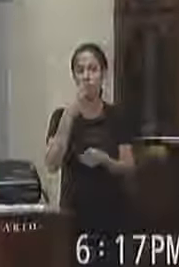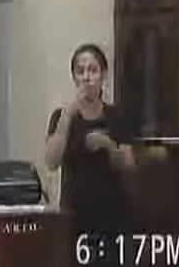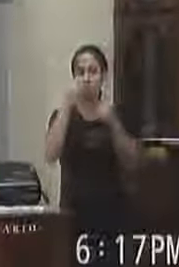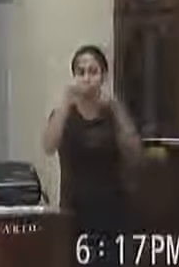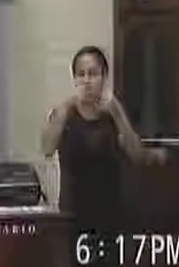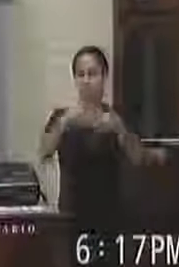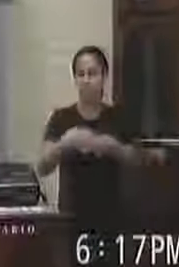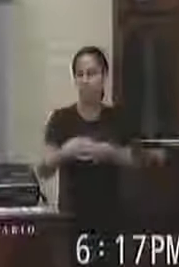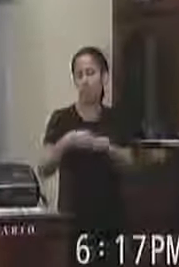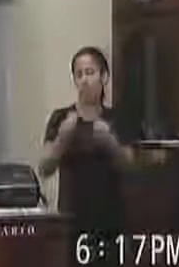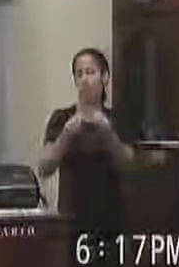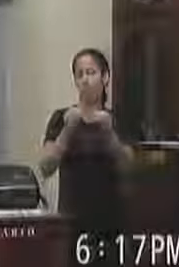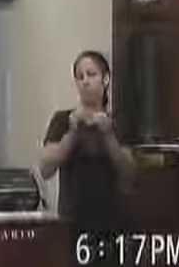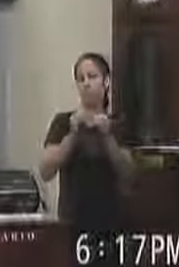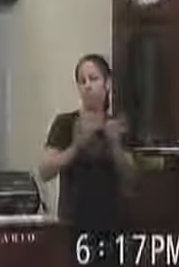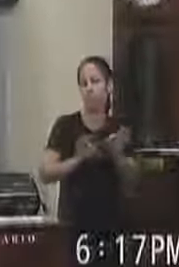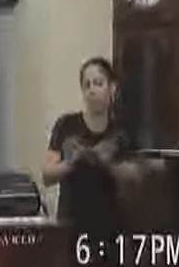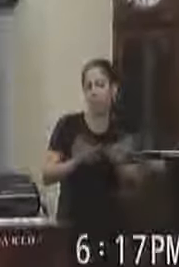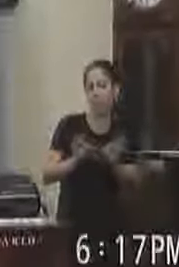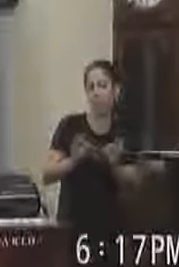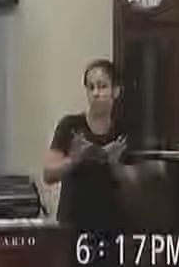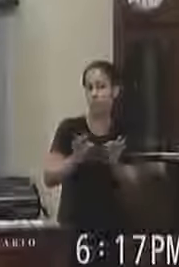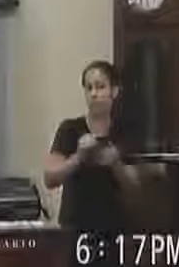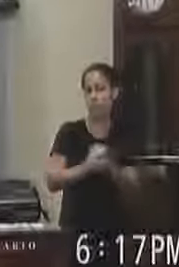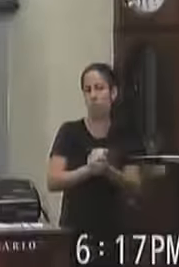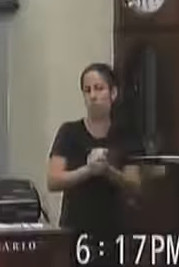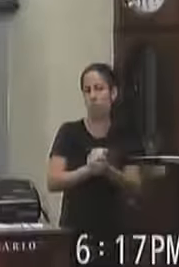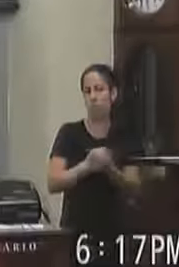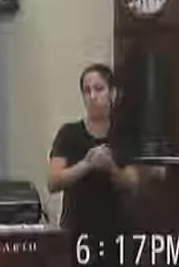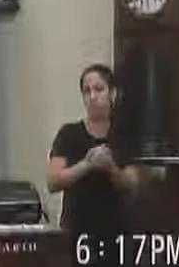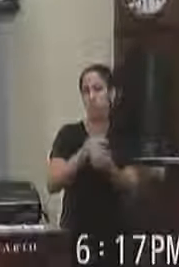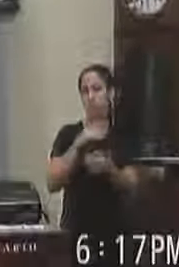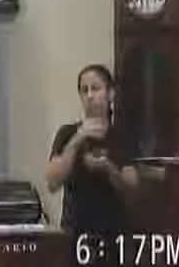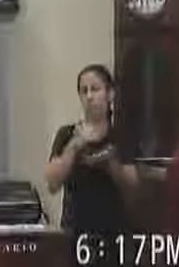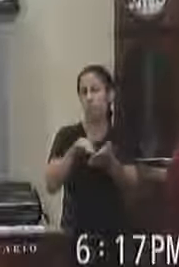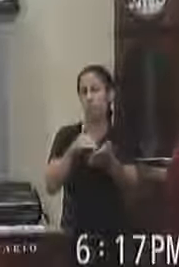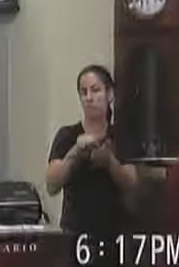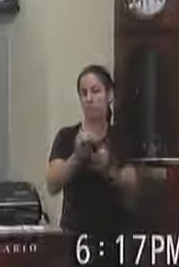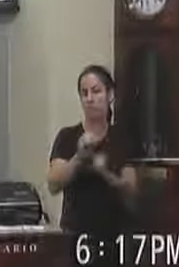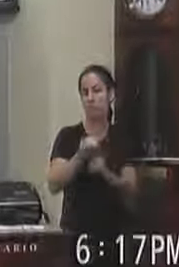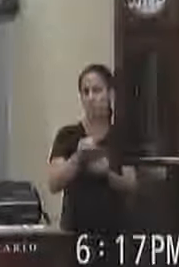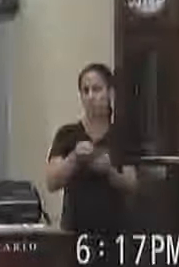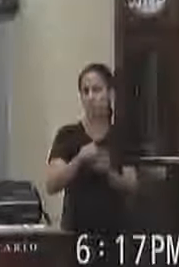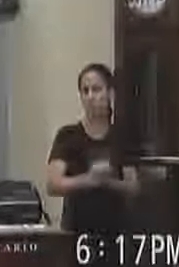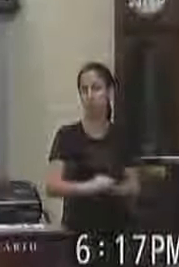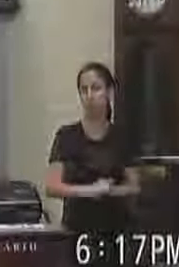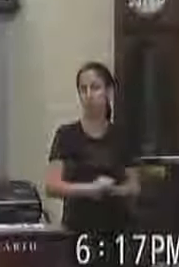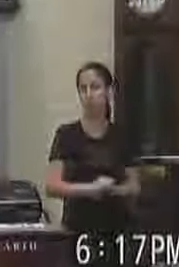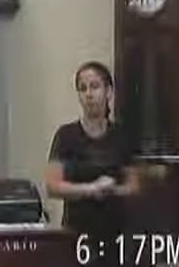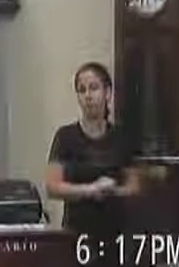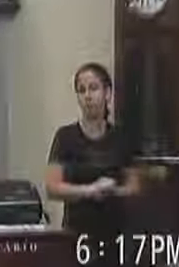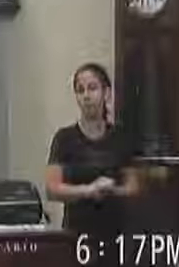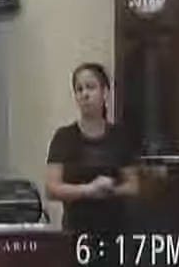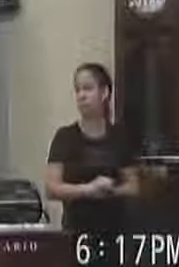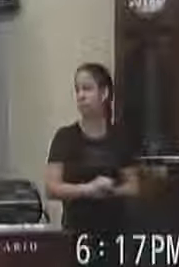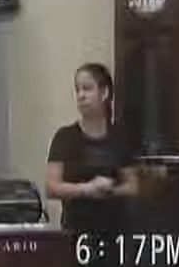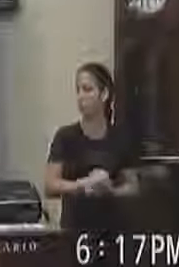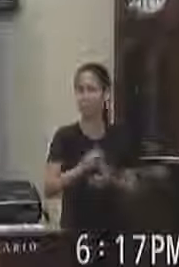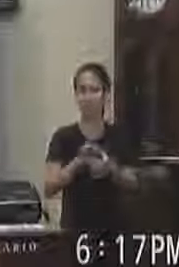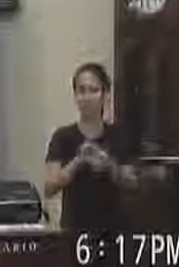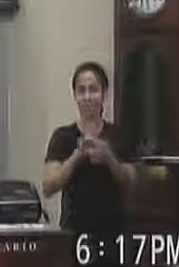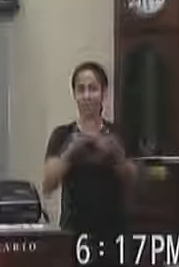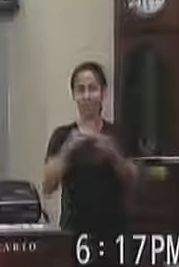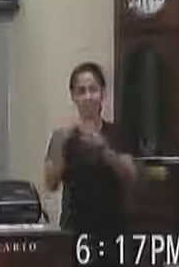demonstração dos planos de ação referente à pasta da secretaria de educação. Se sinta à